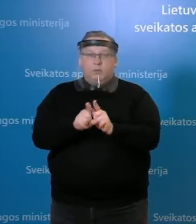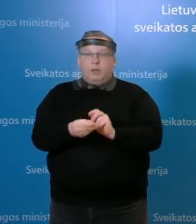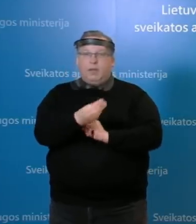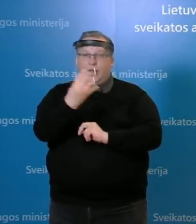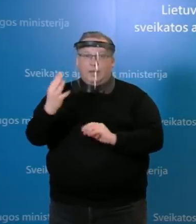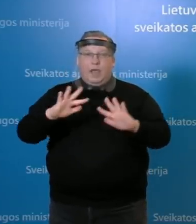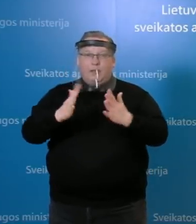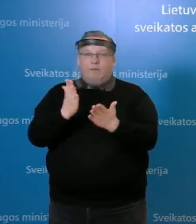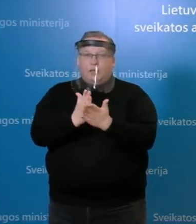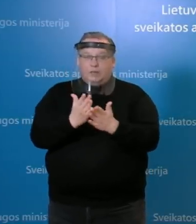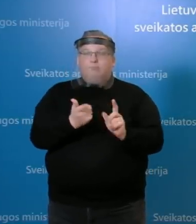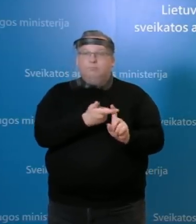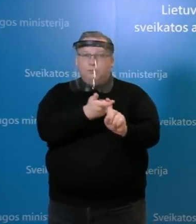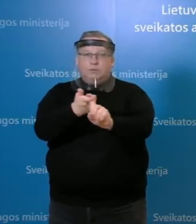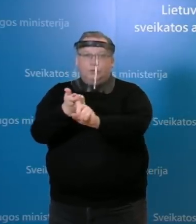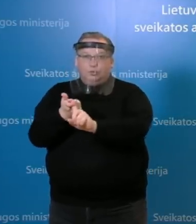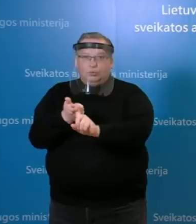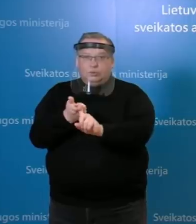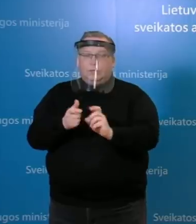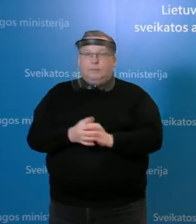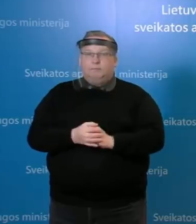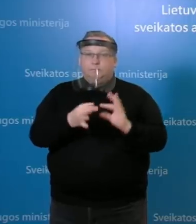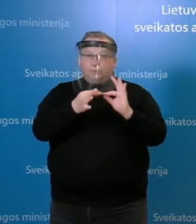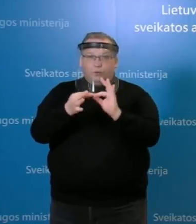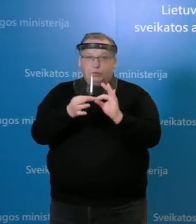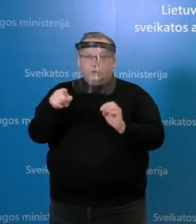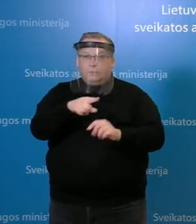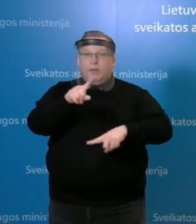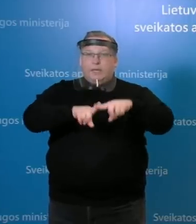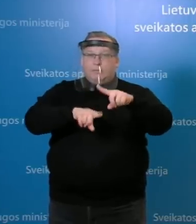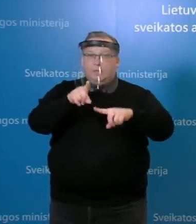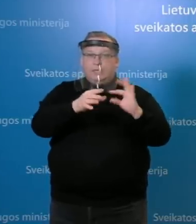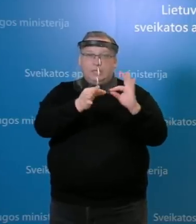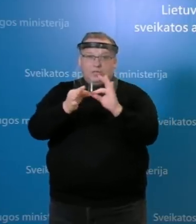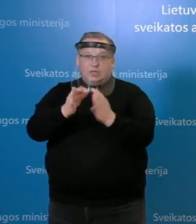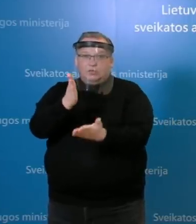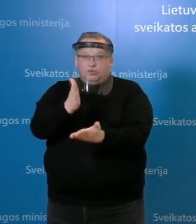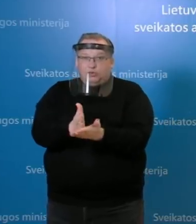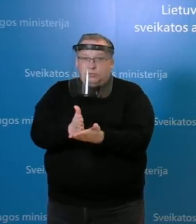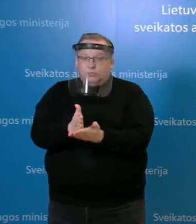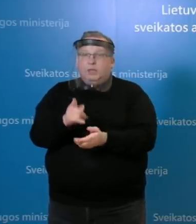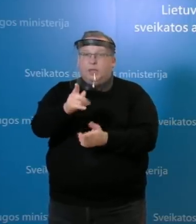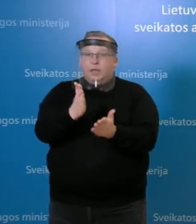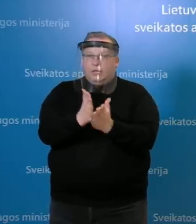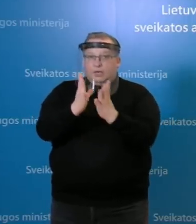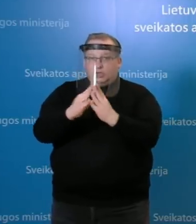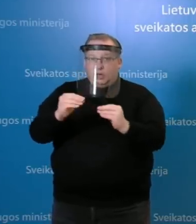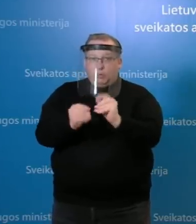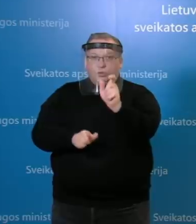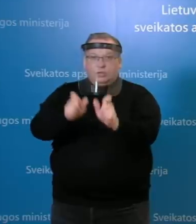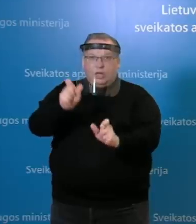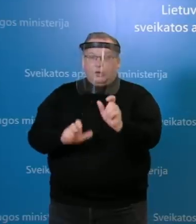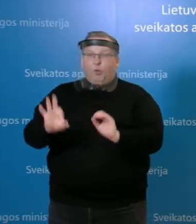būtent yra ir susiję. Tai giministės ryšys būtent yra, kad tai yra šeimos nariai dėl